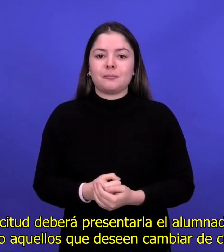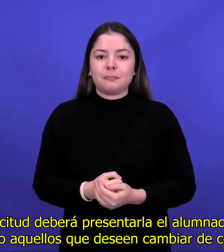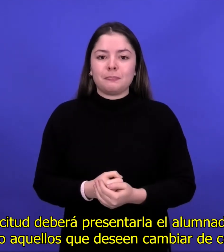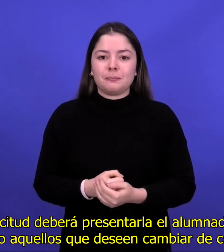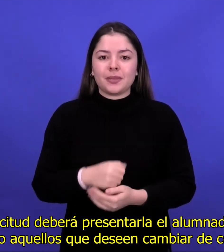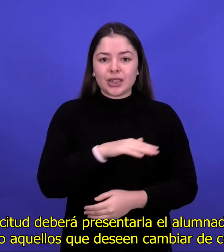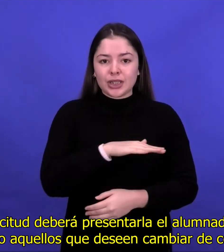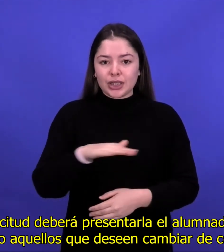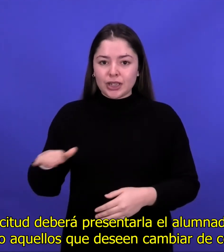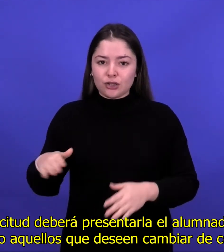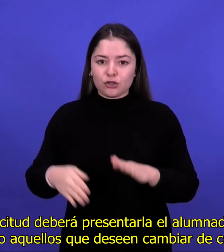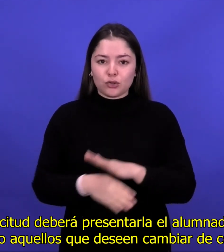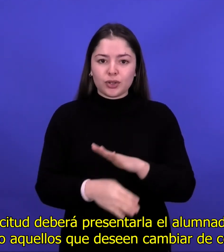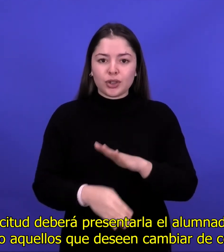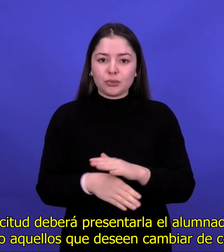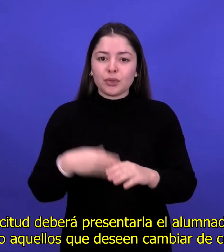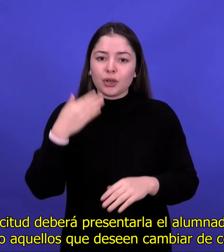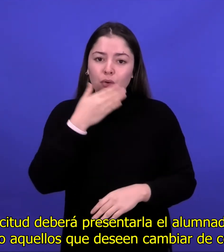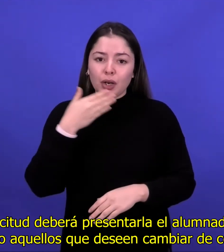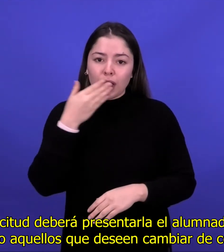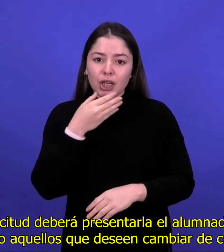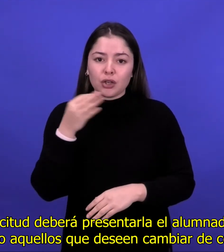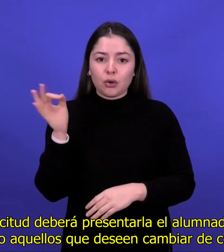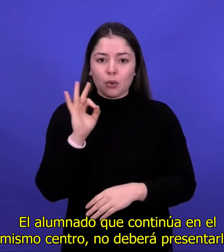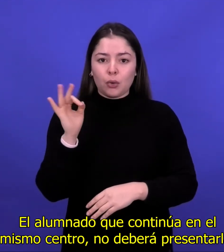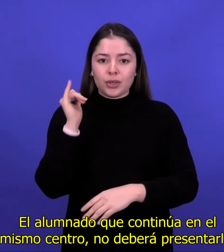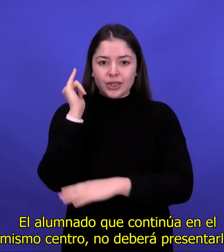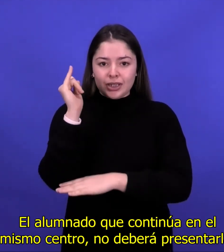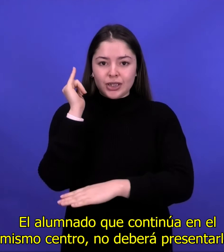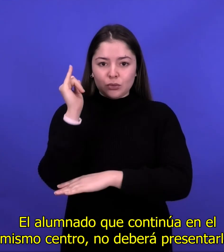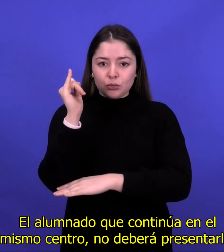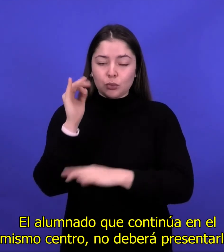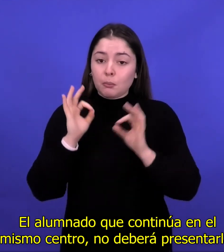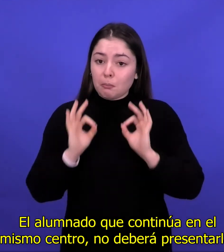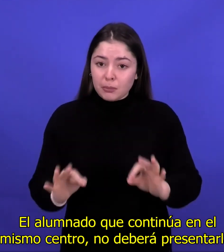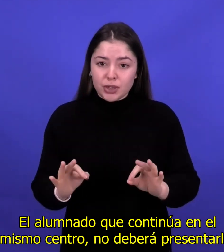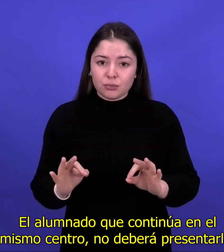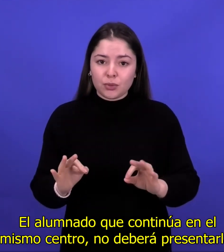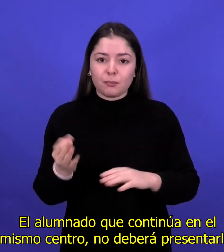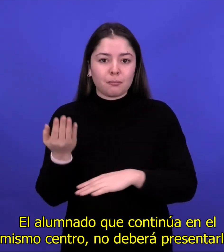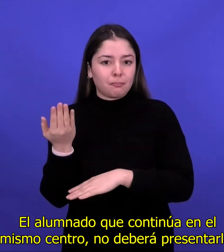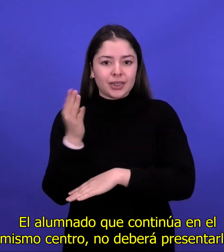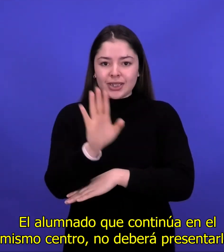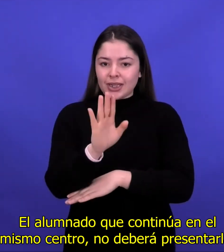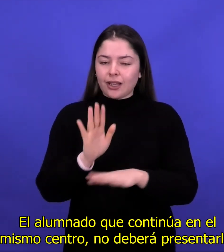El alumnado que continúa en el mismo centro no deberá presentarla.